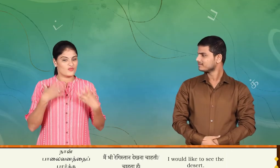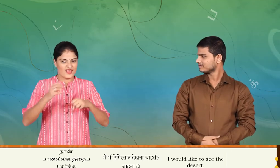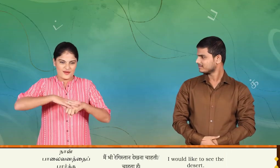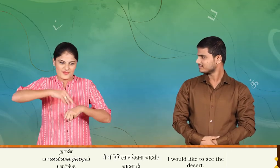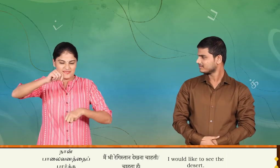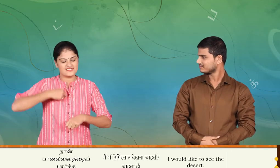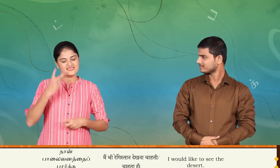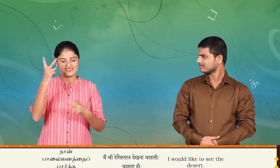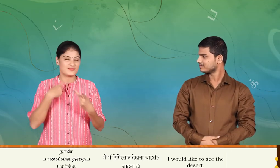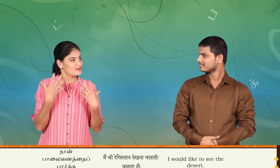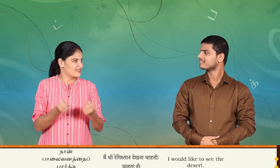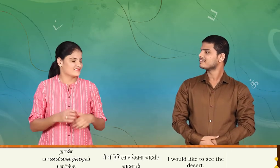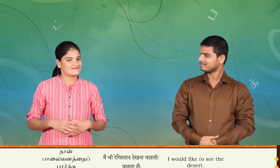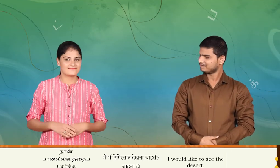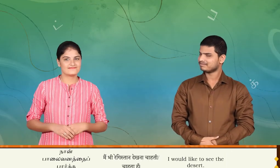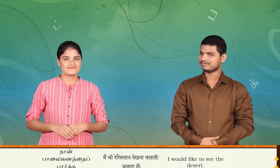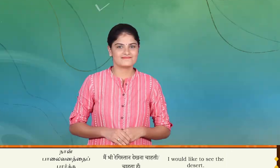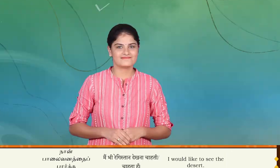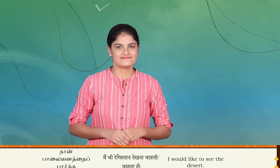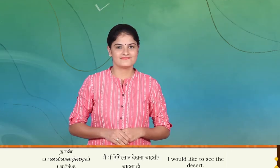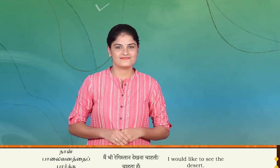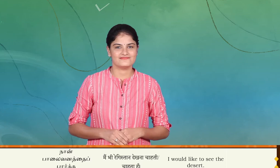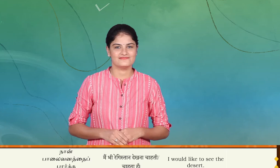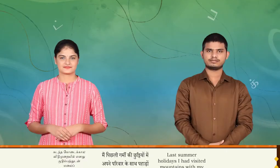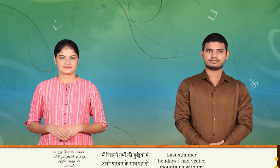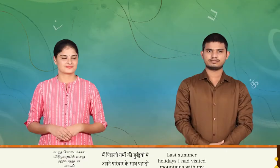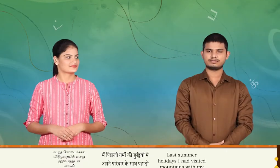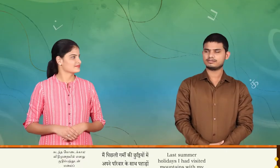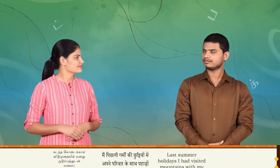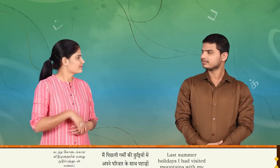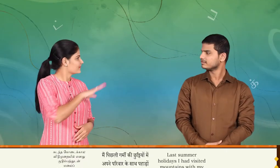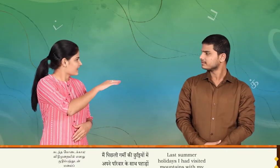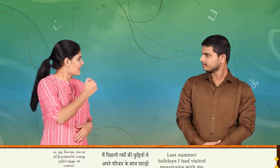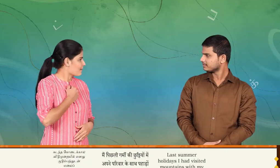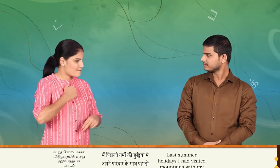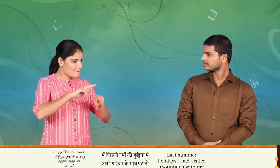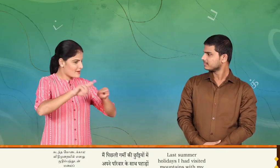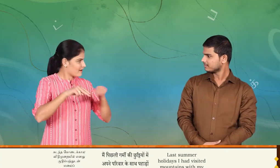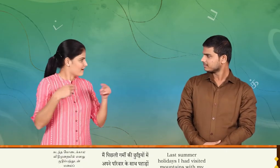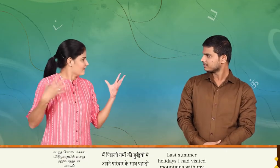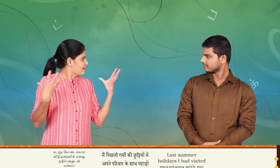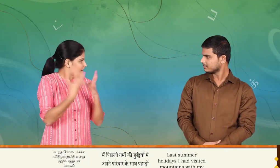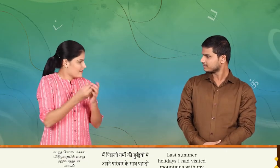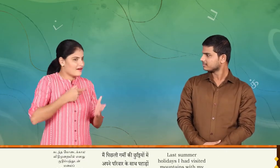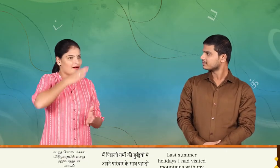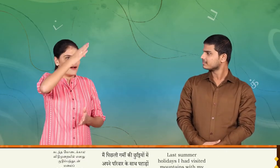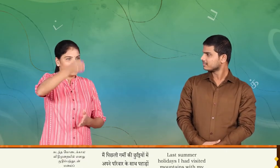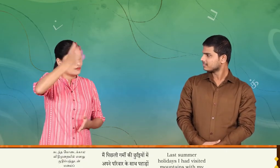நான் பாலைவனத்தை பார்க்க விரும்புகிறேன் கடந்த கோடைக் கால விடுமுறையில் எனது